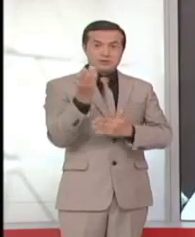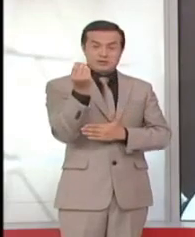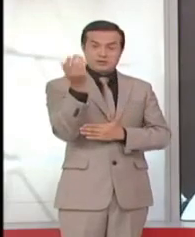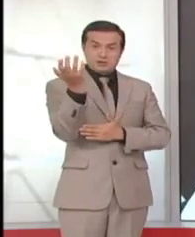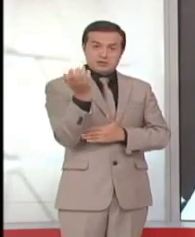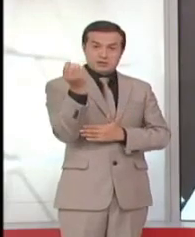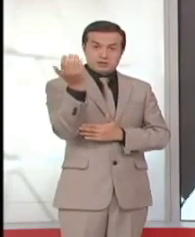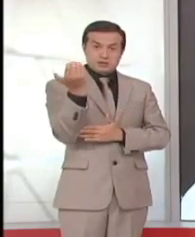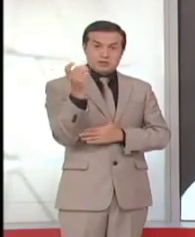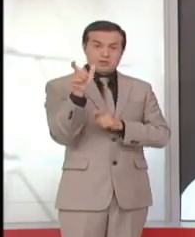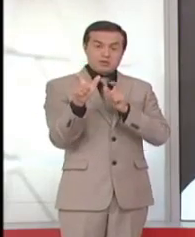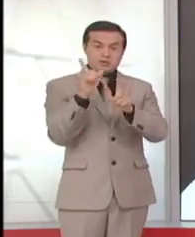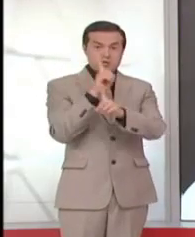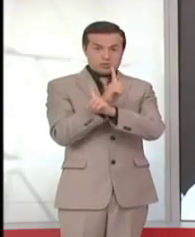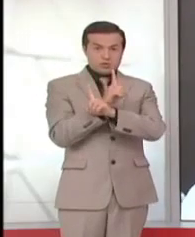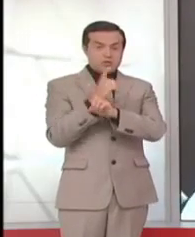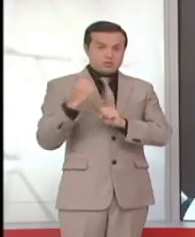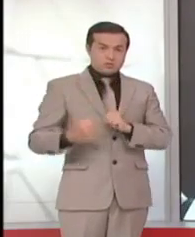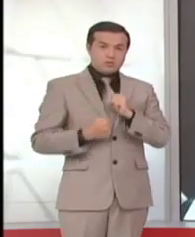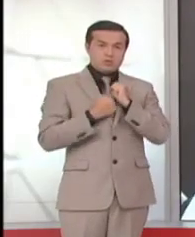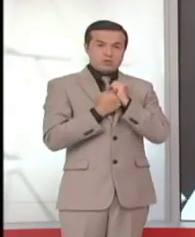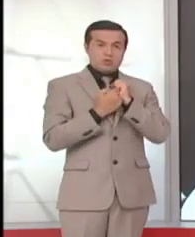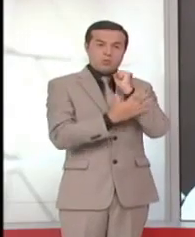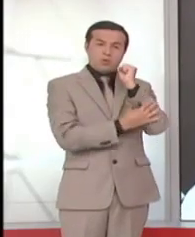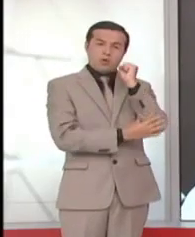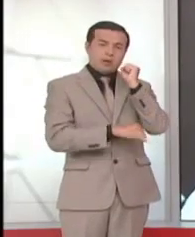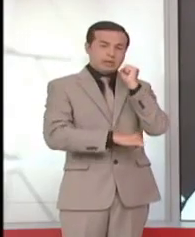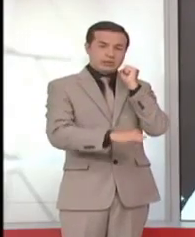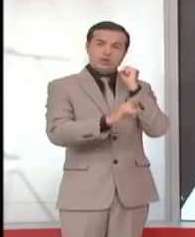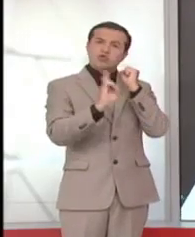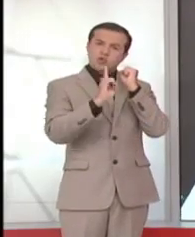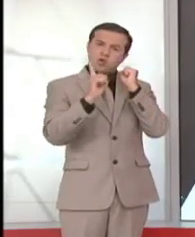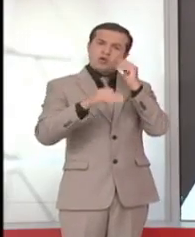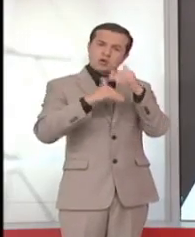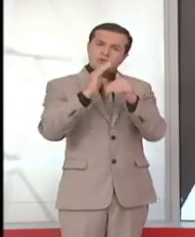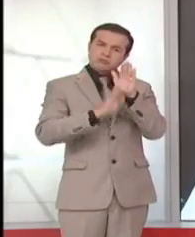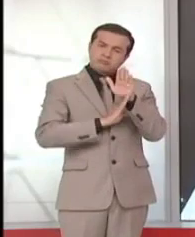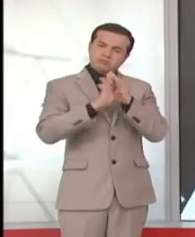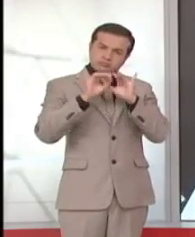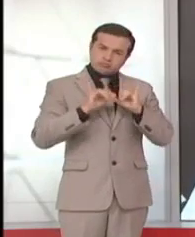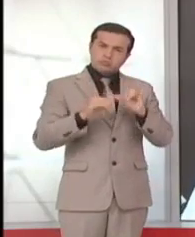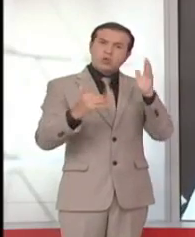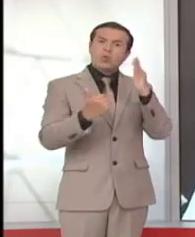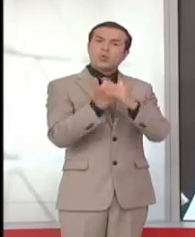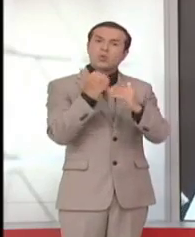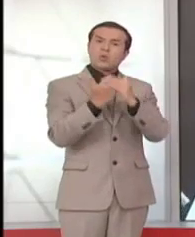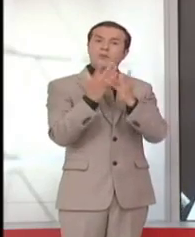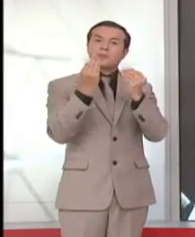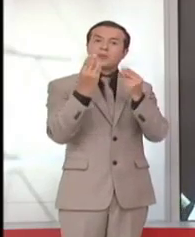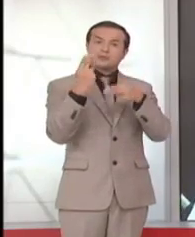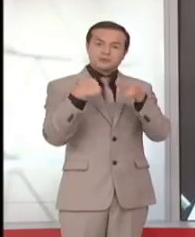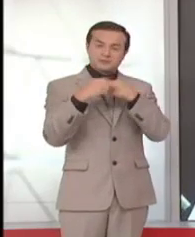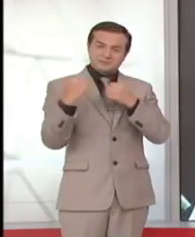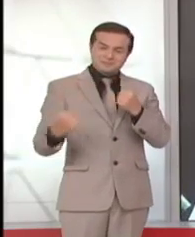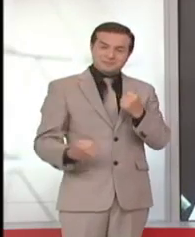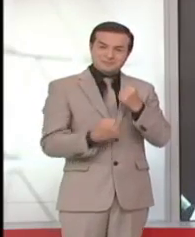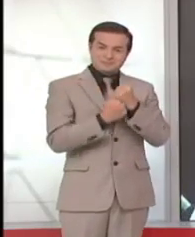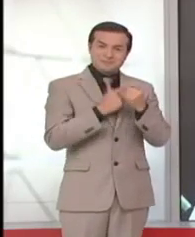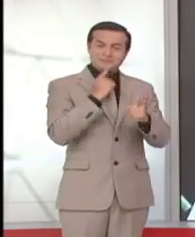Lara es para tenerte empobrecido, sino que para que tú surjas y puedas hacer muchos emprendimientos, el cual te ayuda también y aprovecharlo. El